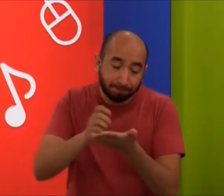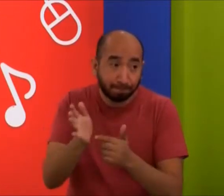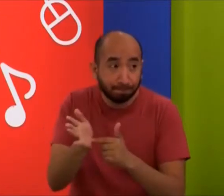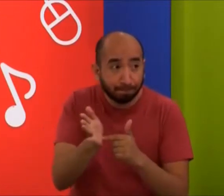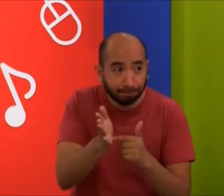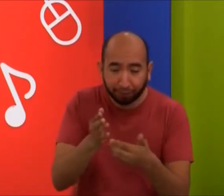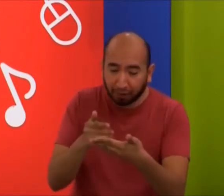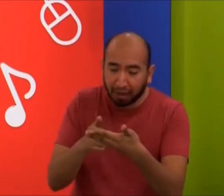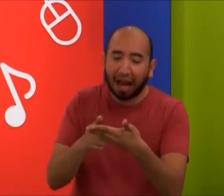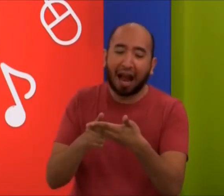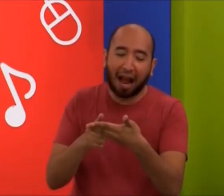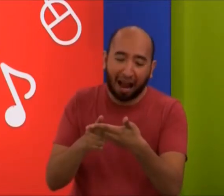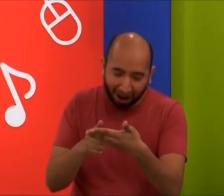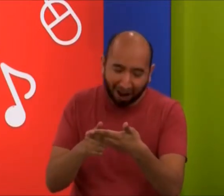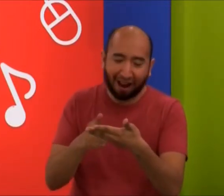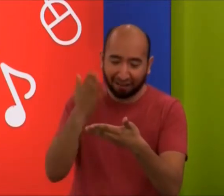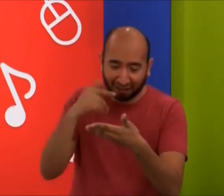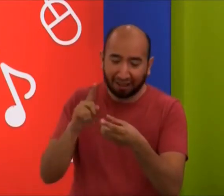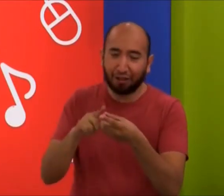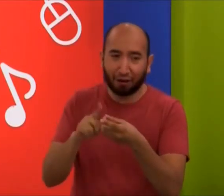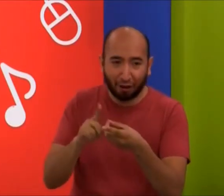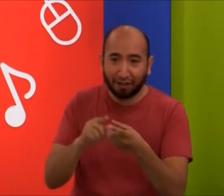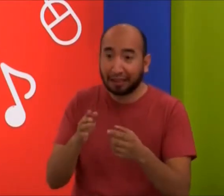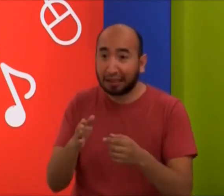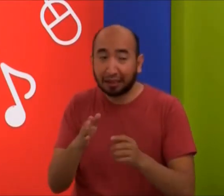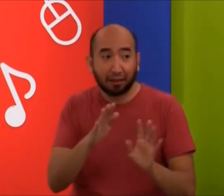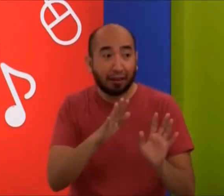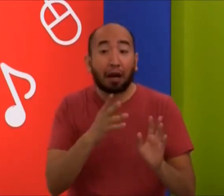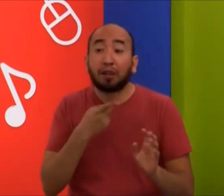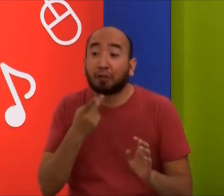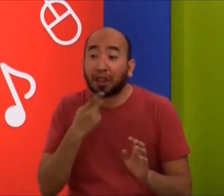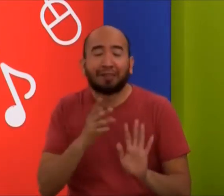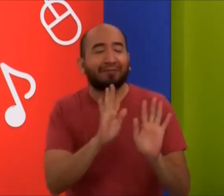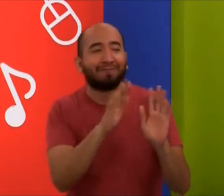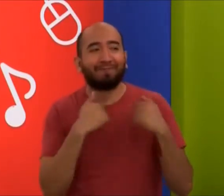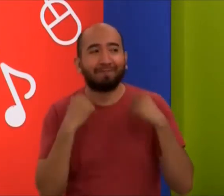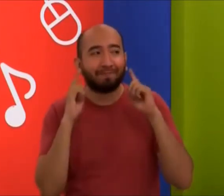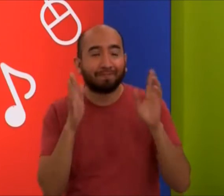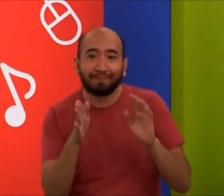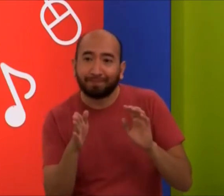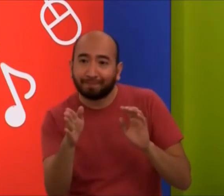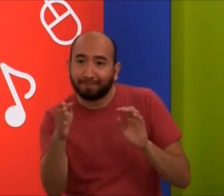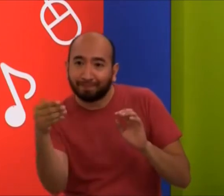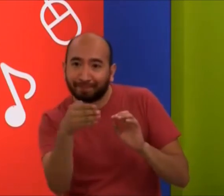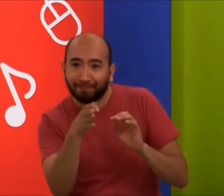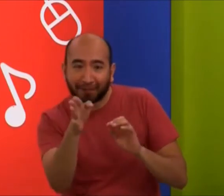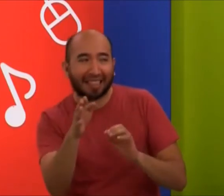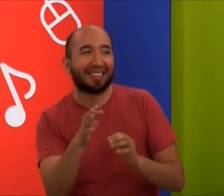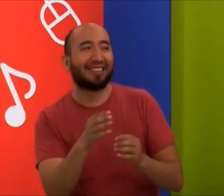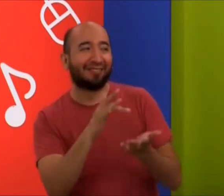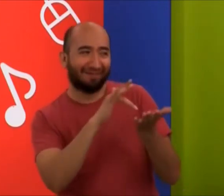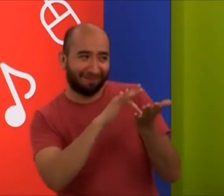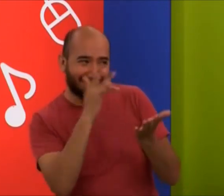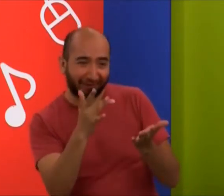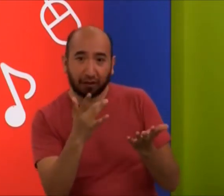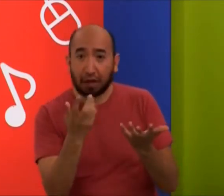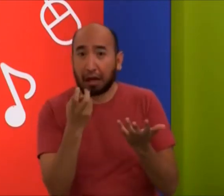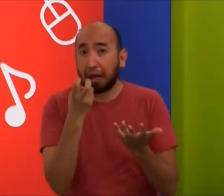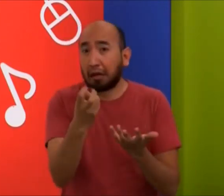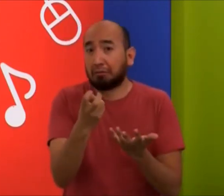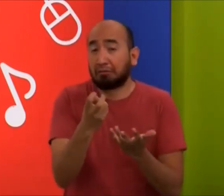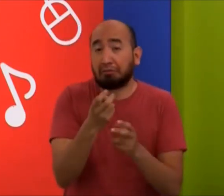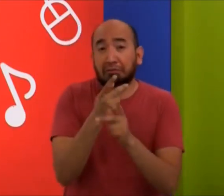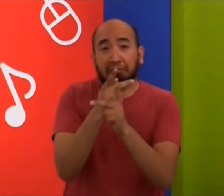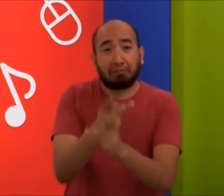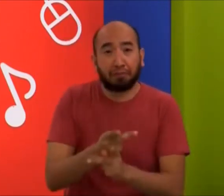también tener esa paciencia y ver cómo nos comunicamos. Quizá escribiendo. Por ejemplo, esta dirección donde es, ah, mira, yo no escucho, yo soy